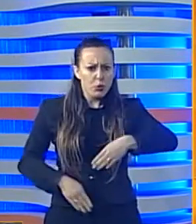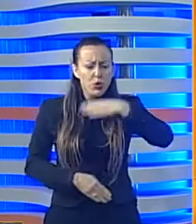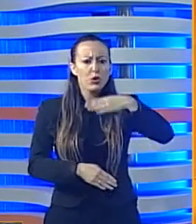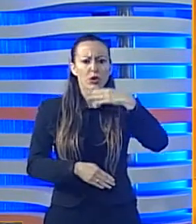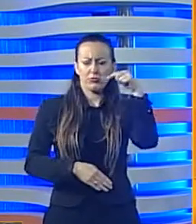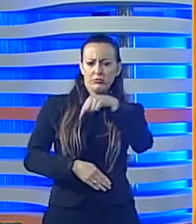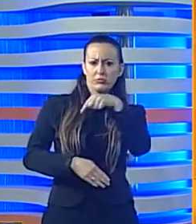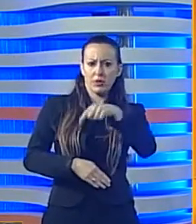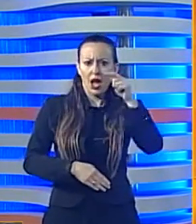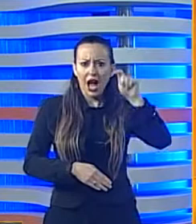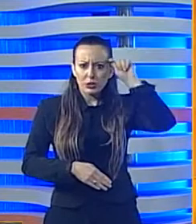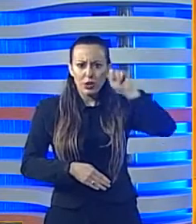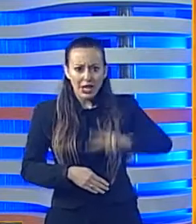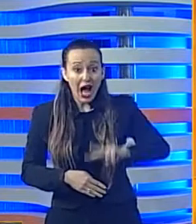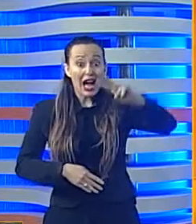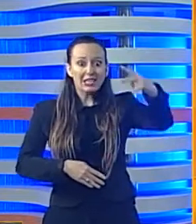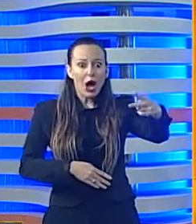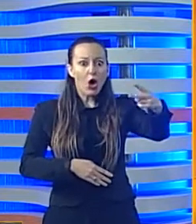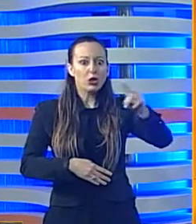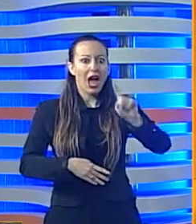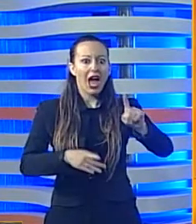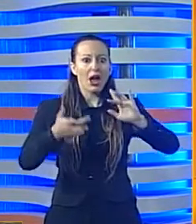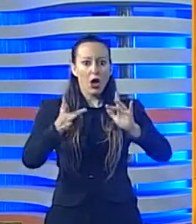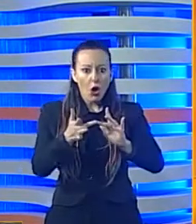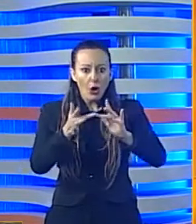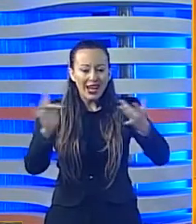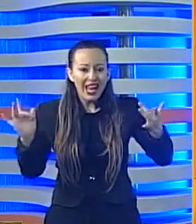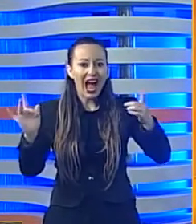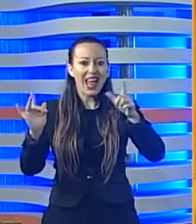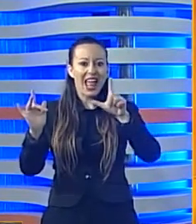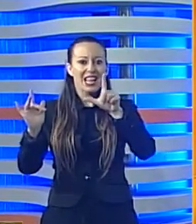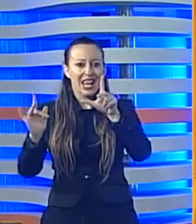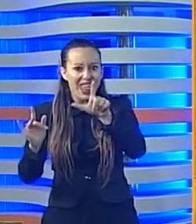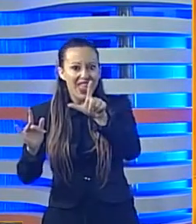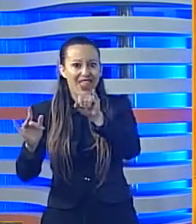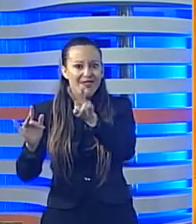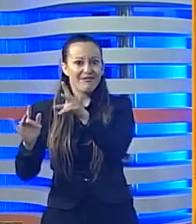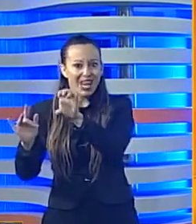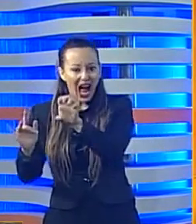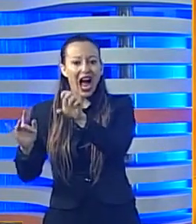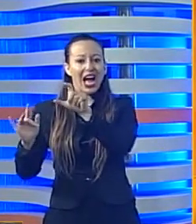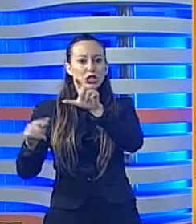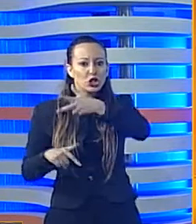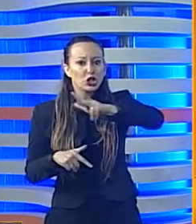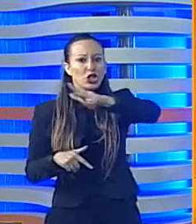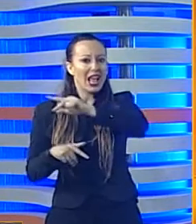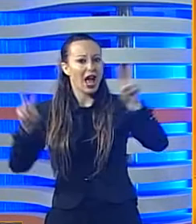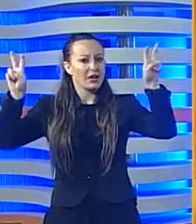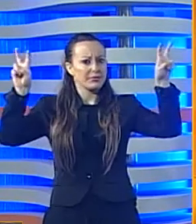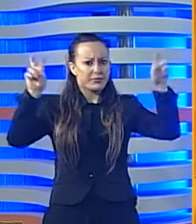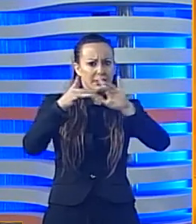autovetture comunali. Secondo il quotidiano online Live Sicilia sarebbero